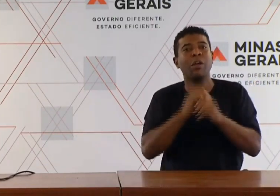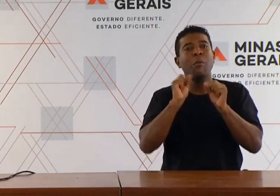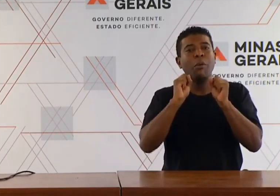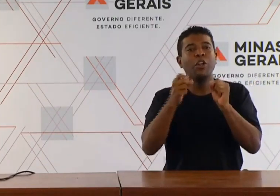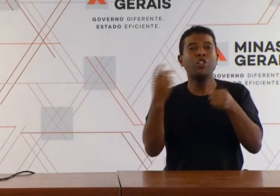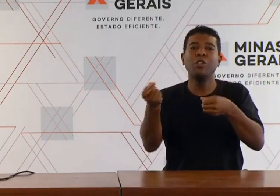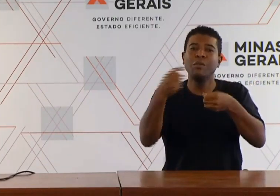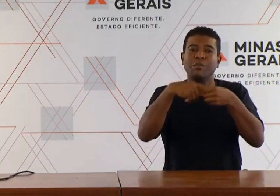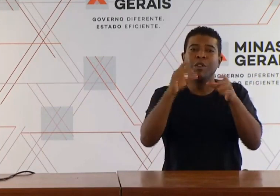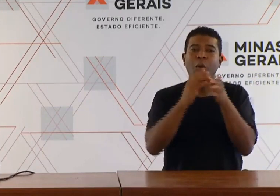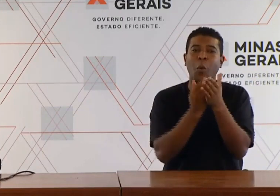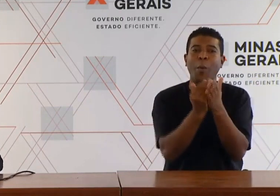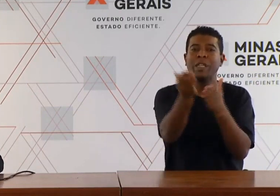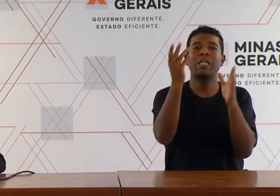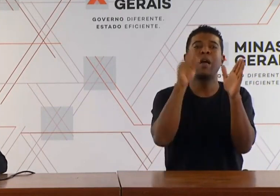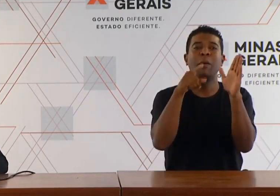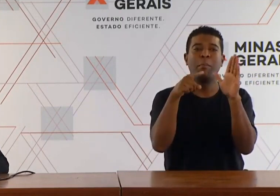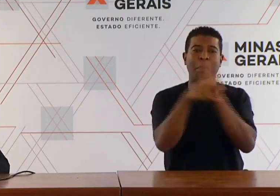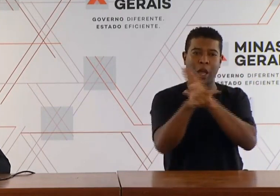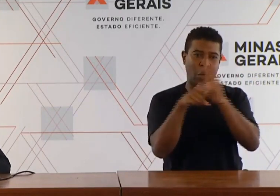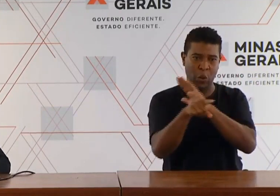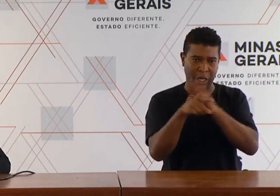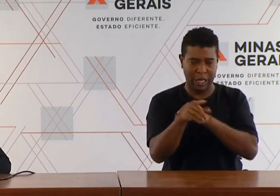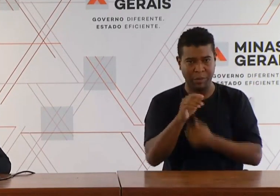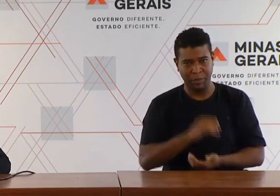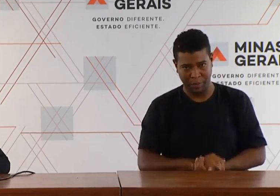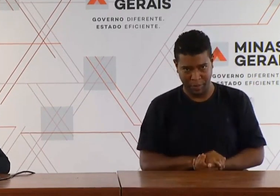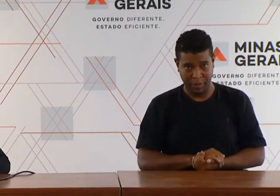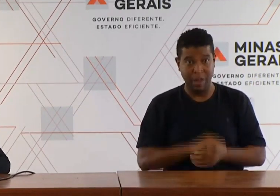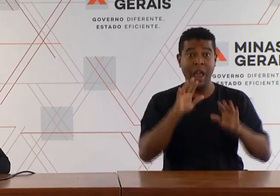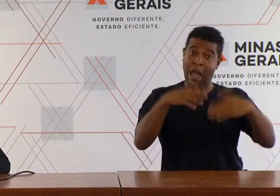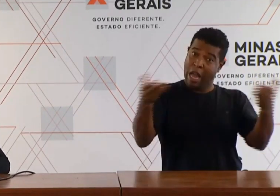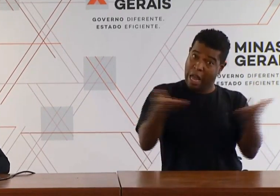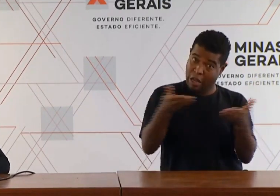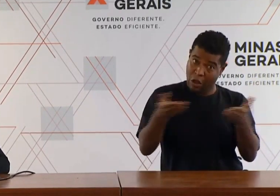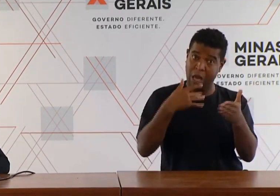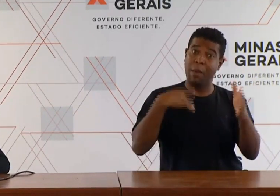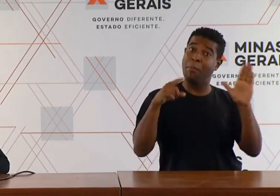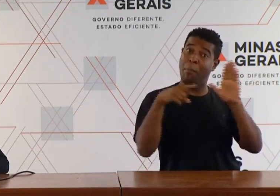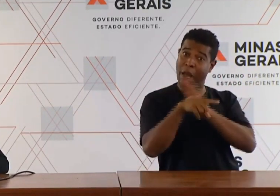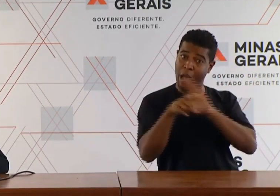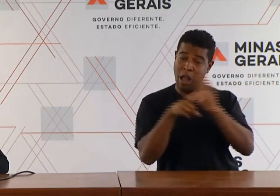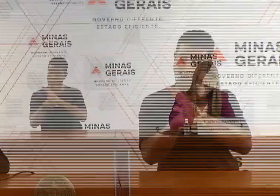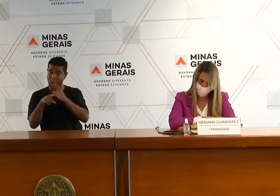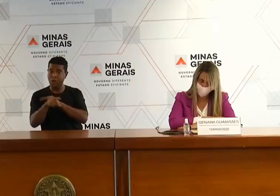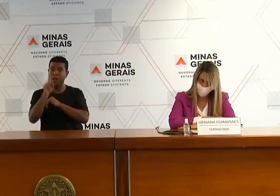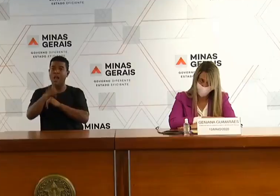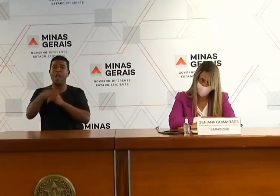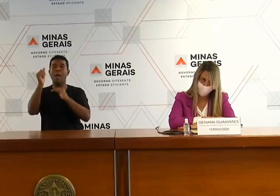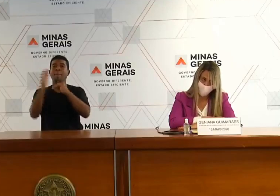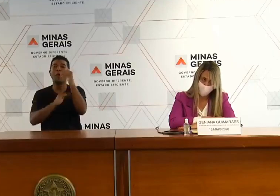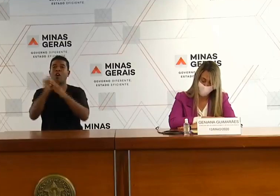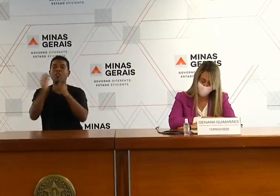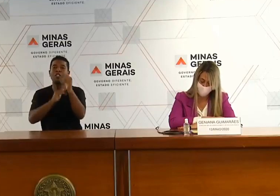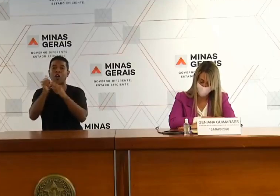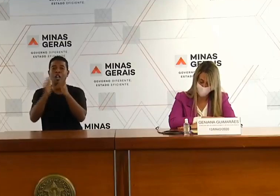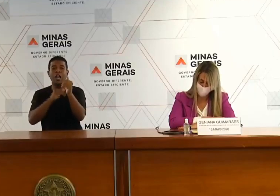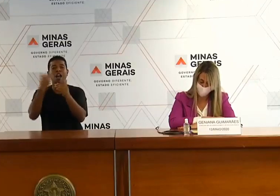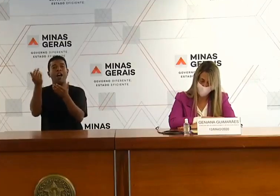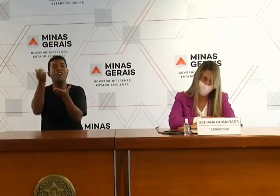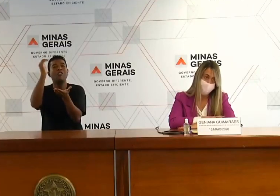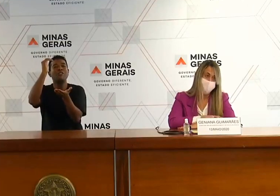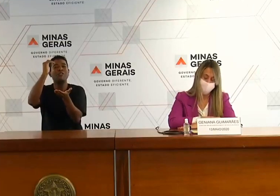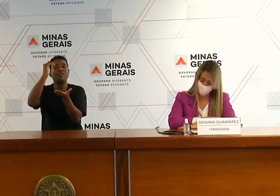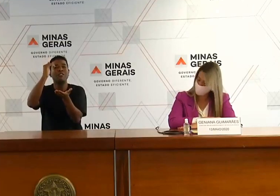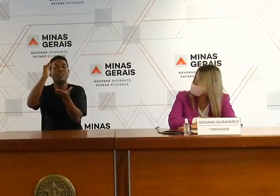as perguntas. Iniciaremos agora as perguntas que foram enviadas por jornalistas a secretária Júlia